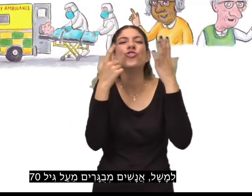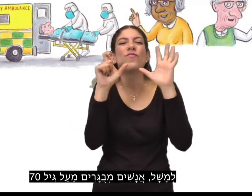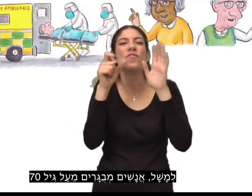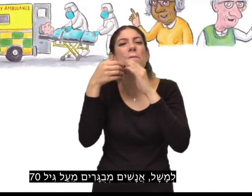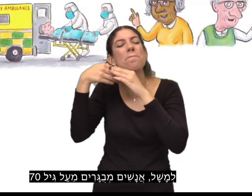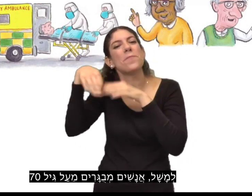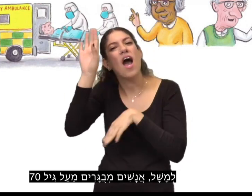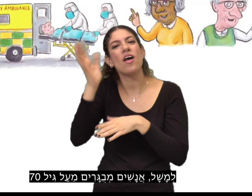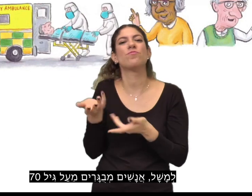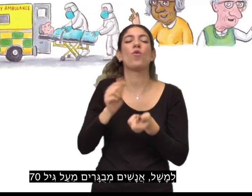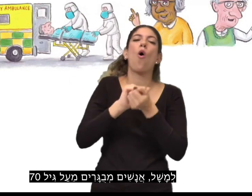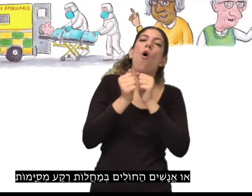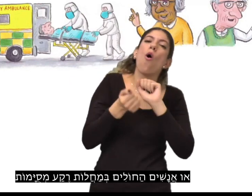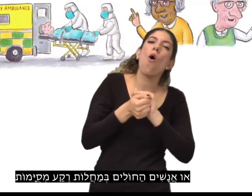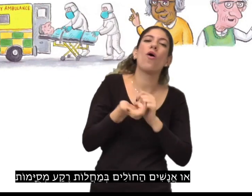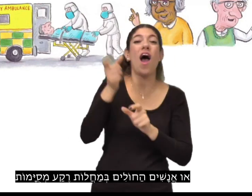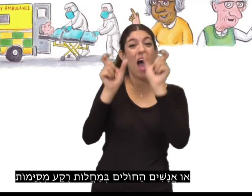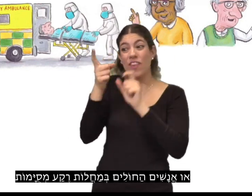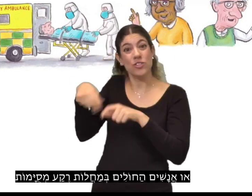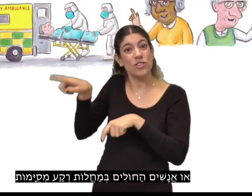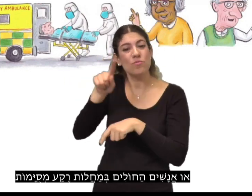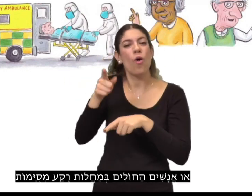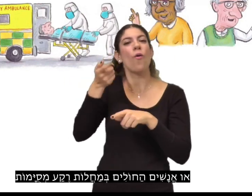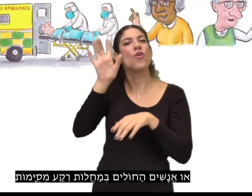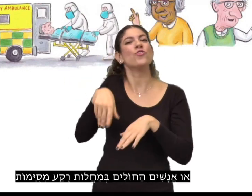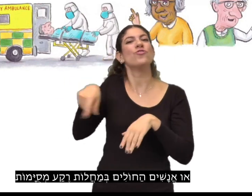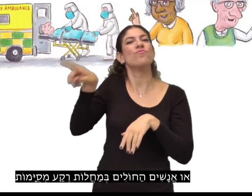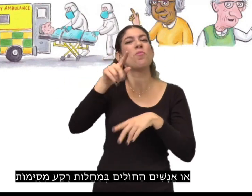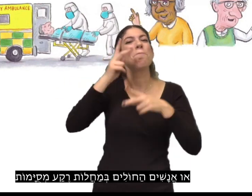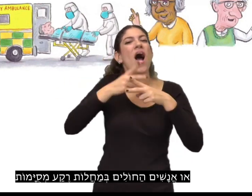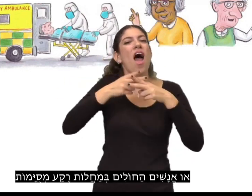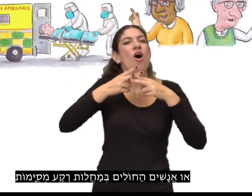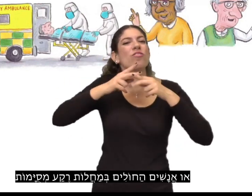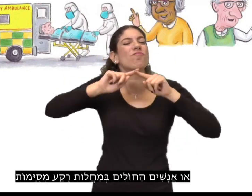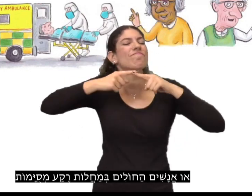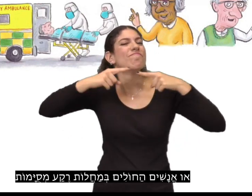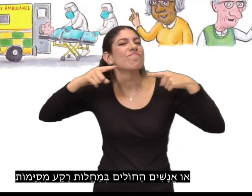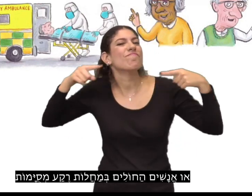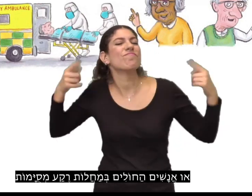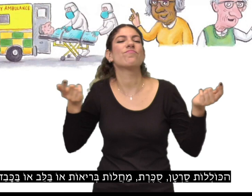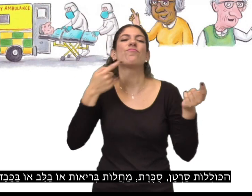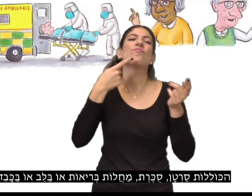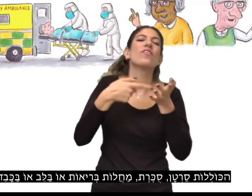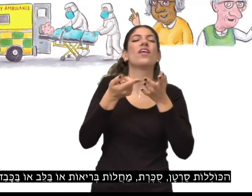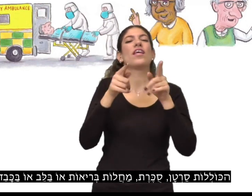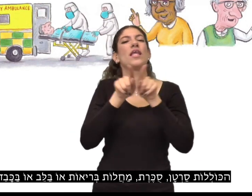או אנשים מחולים במחלות רקע מסוימות, הכוללות סרטן,